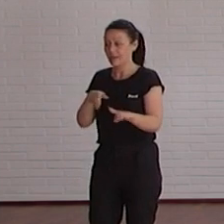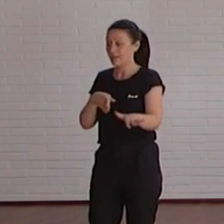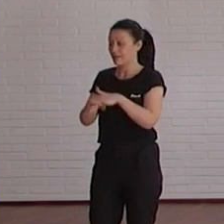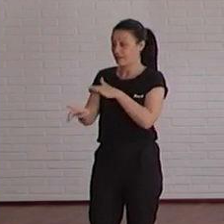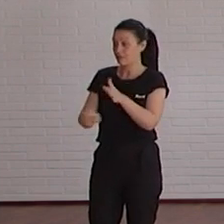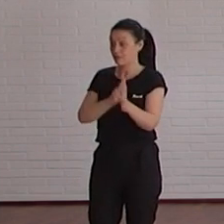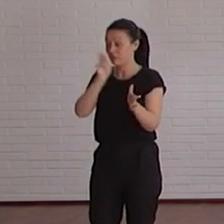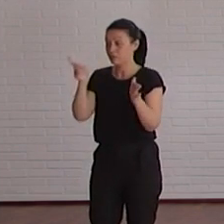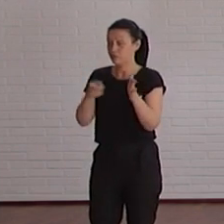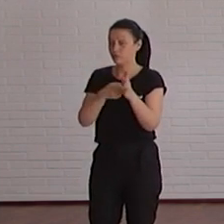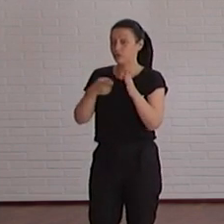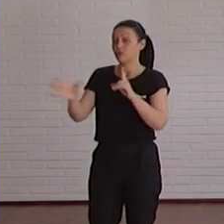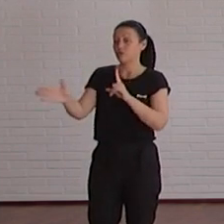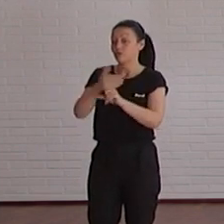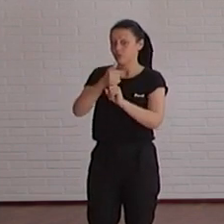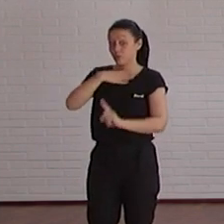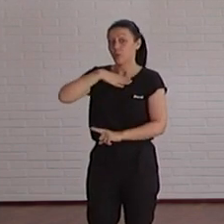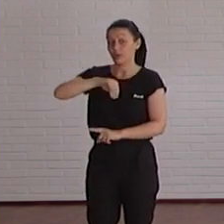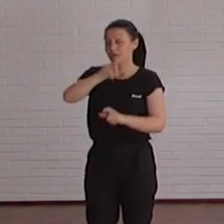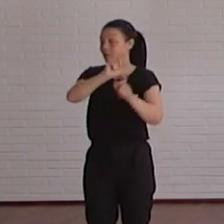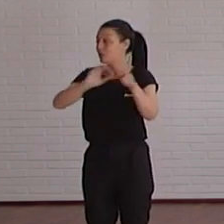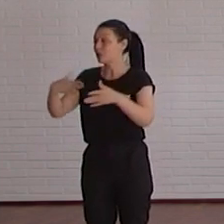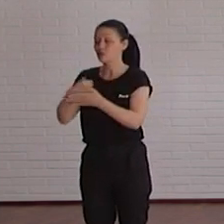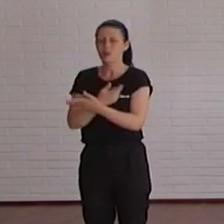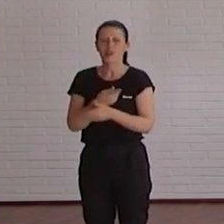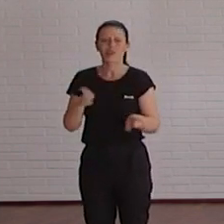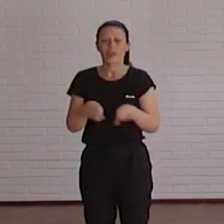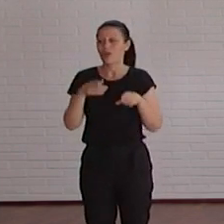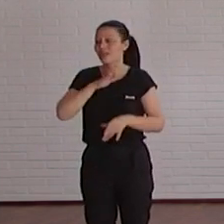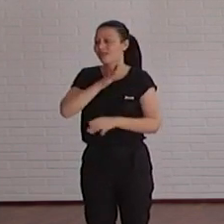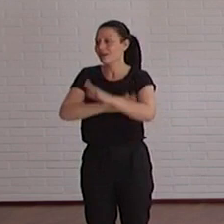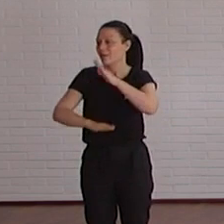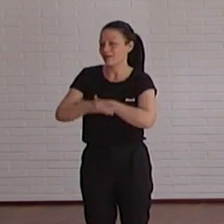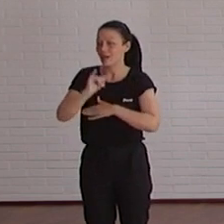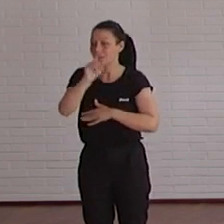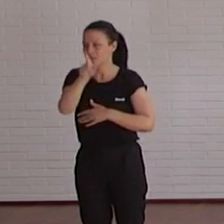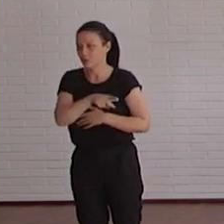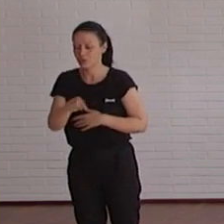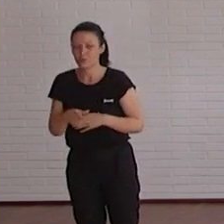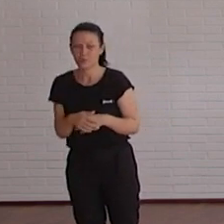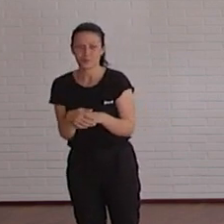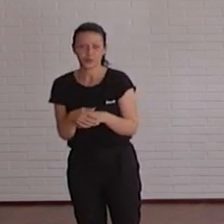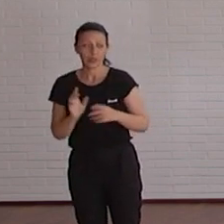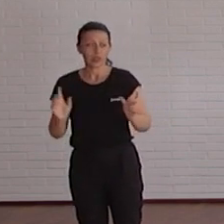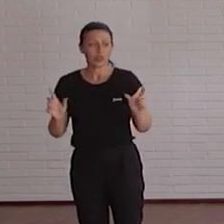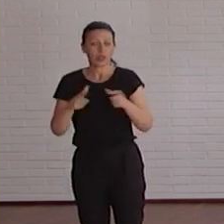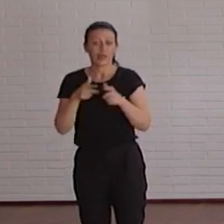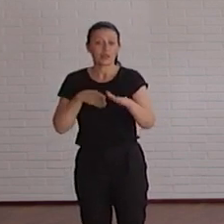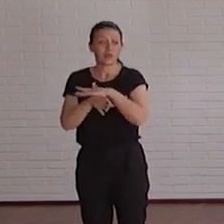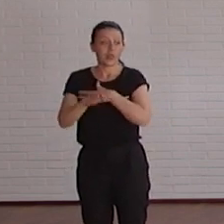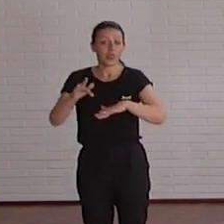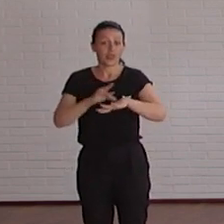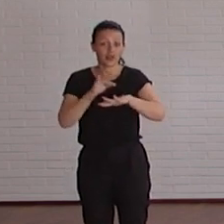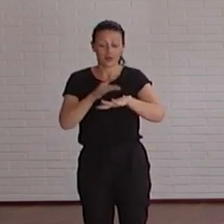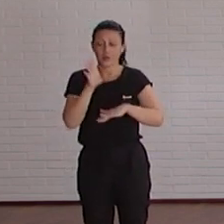100% a todas las personas, tenga la condición que tengan. La unidad de accesibilidad digital,